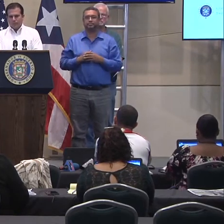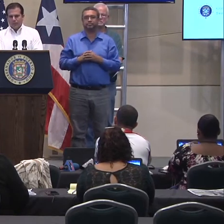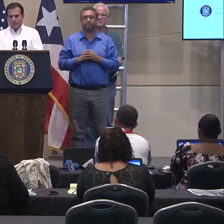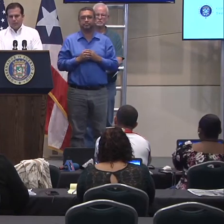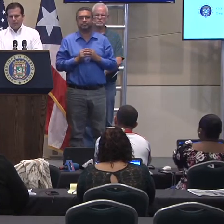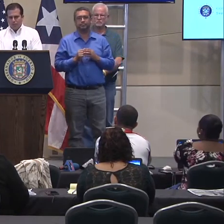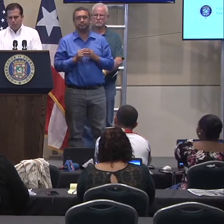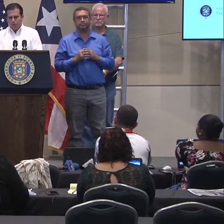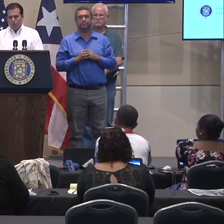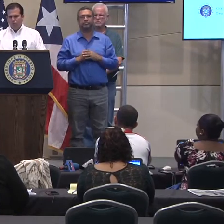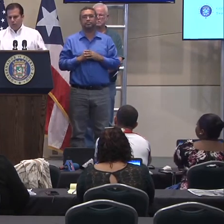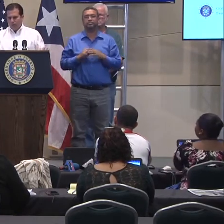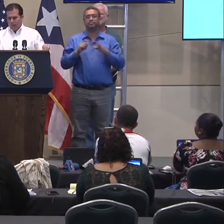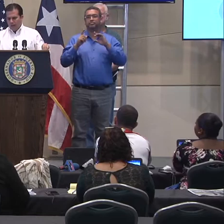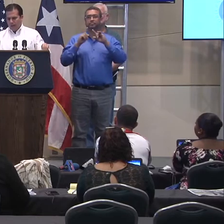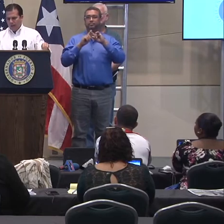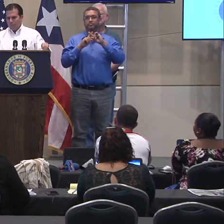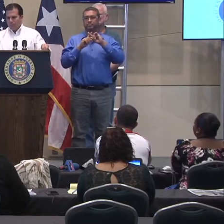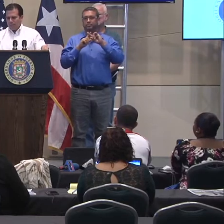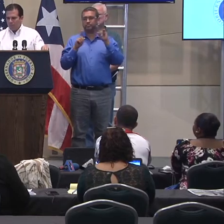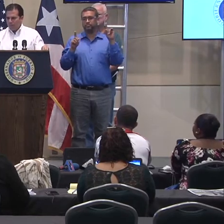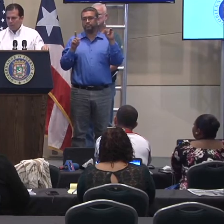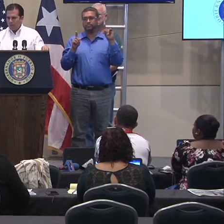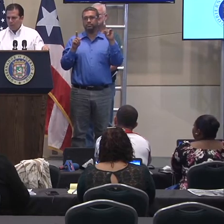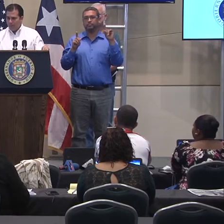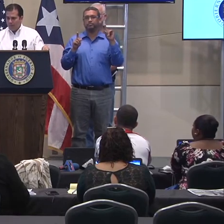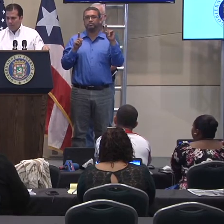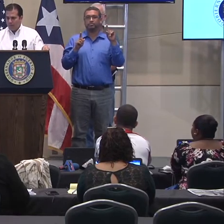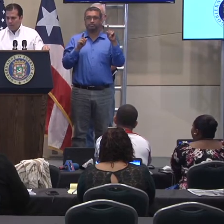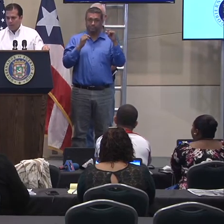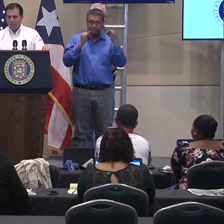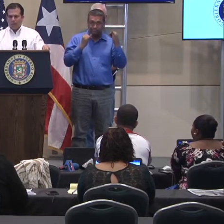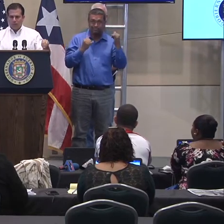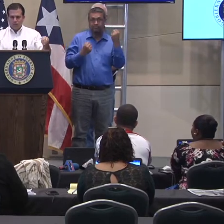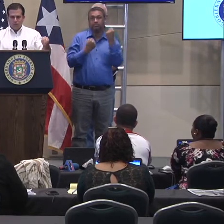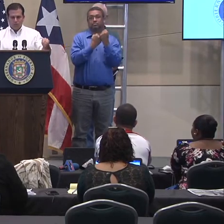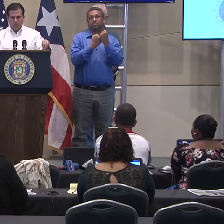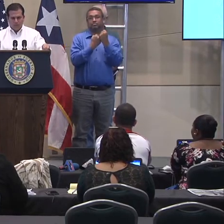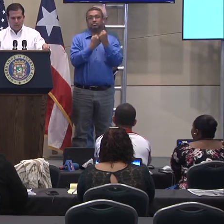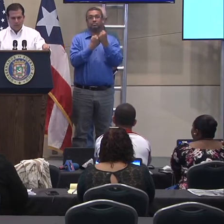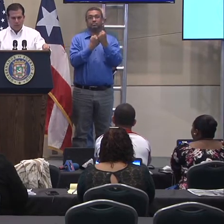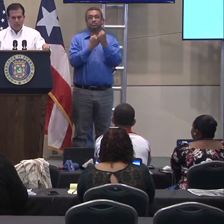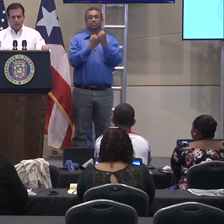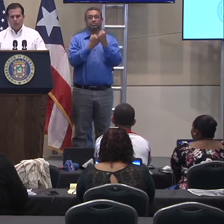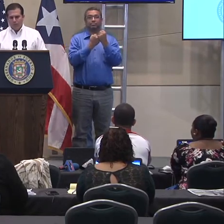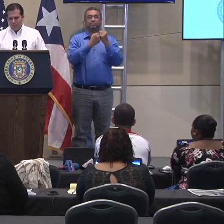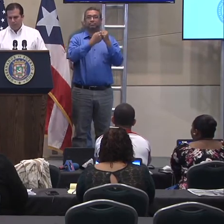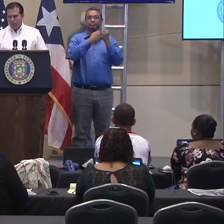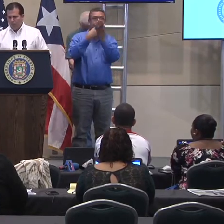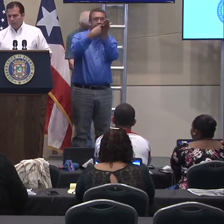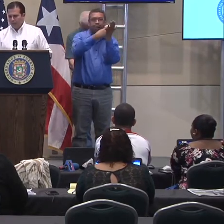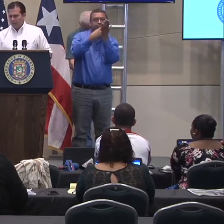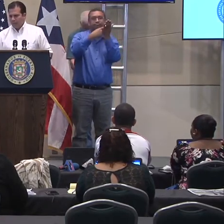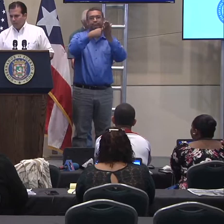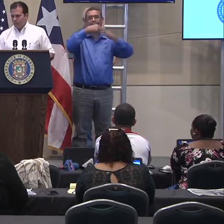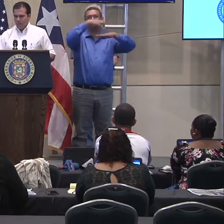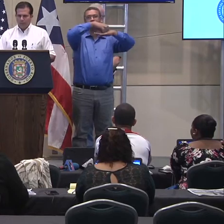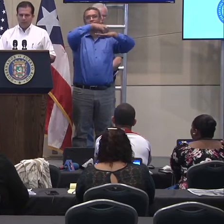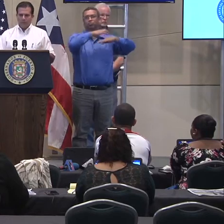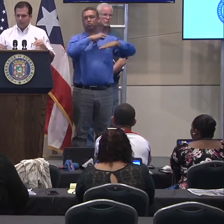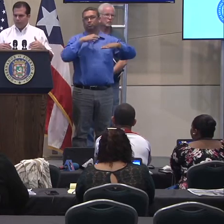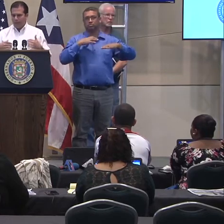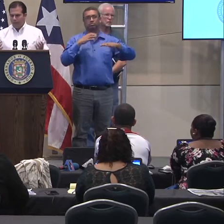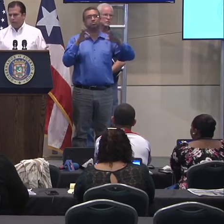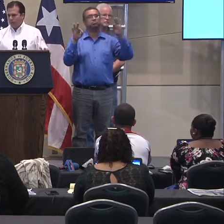Obviamente, el apoyo a inmediato plazo para trabajar con el Congreso y a largo plazo es muy significativo